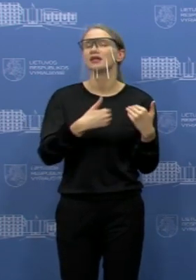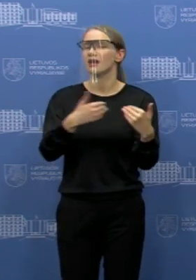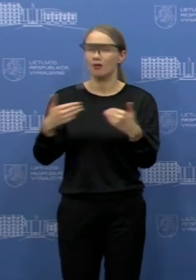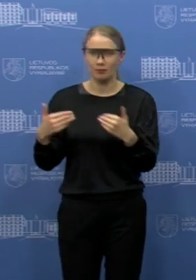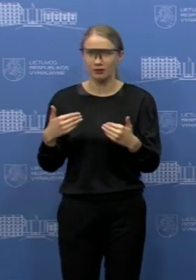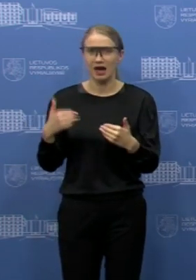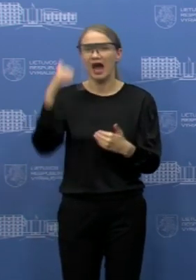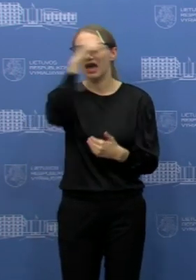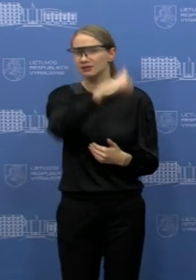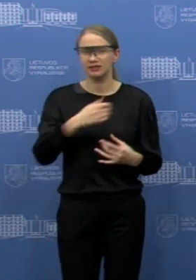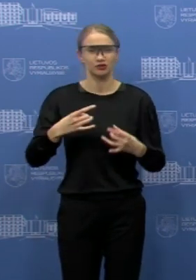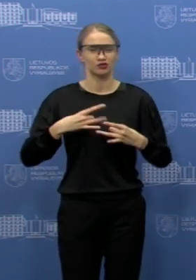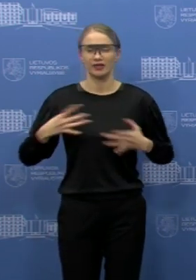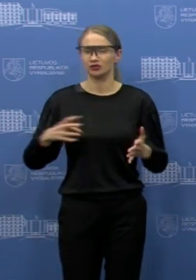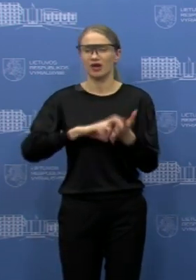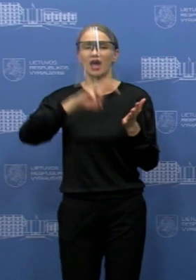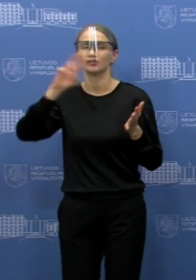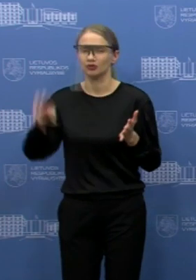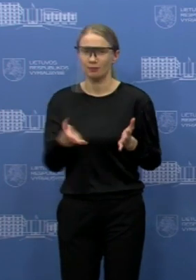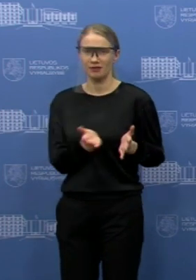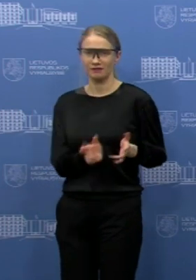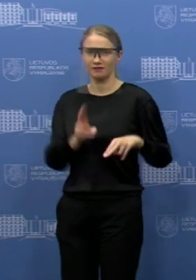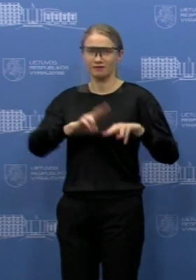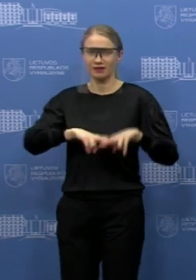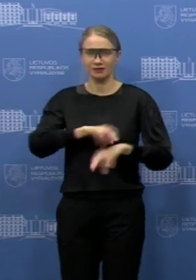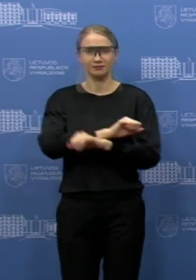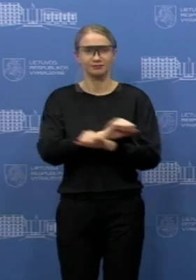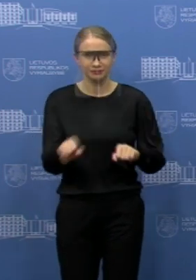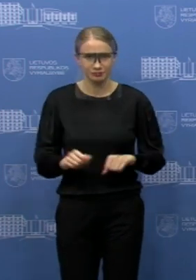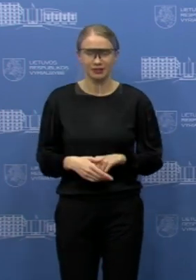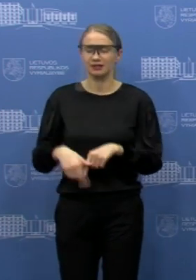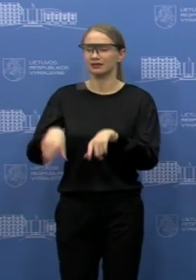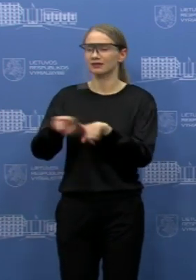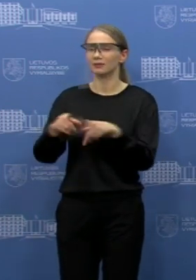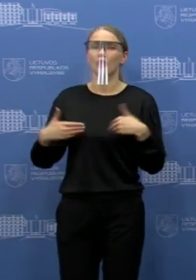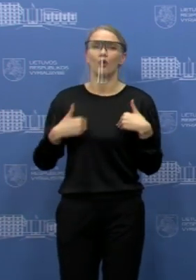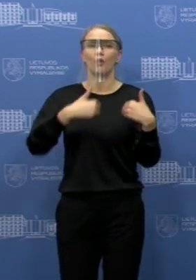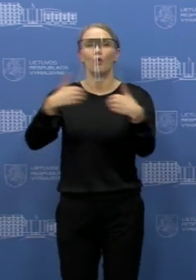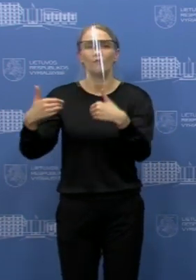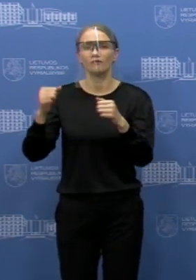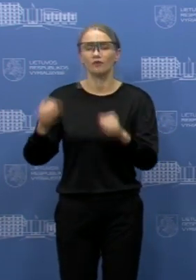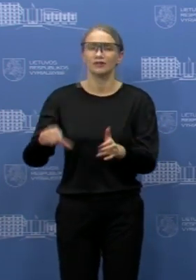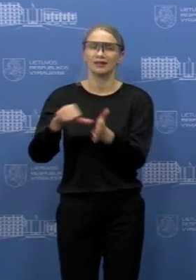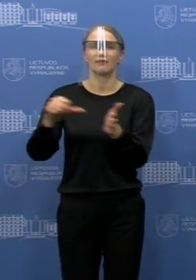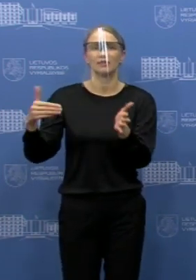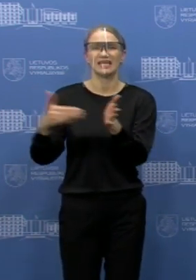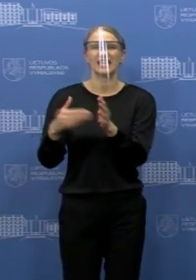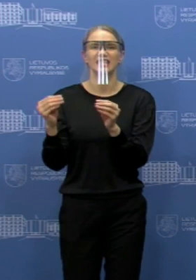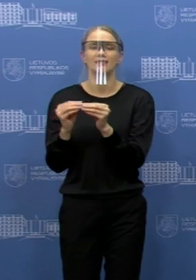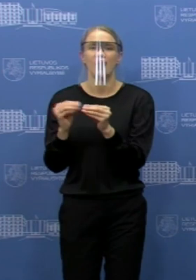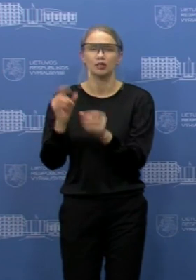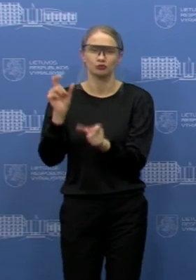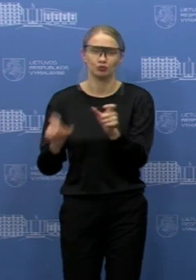nerenkti asmeninių švenčių privačiose ar dvėse, arba jas organizuoti, dalyvaujant nedaugiau negu